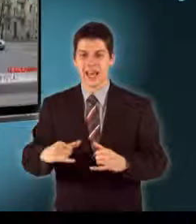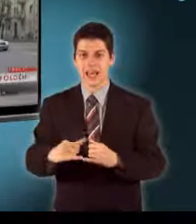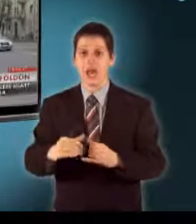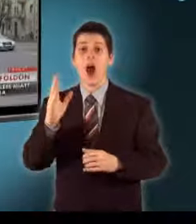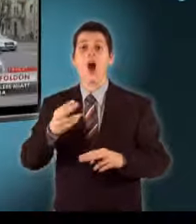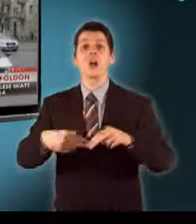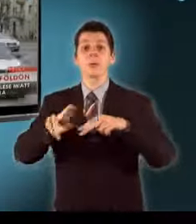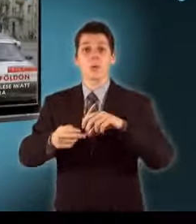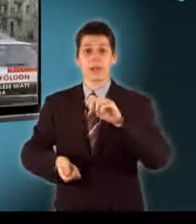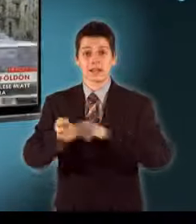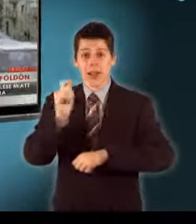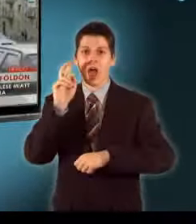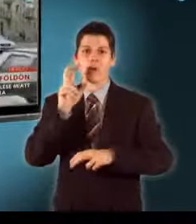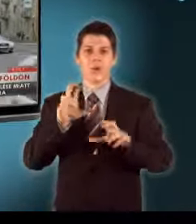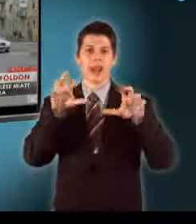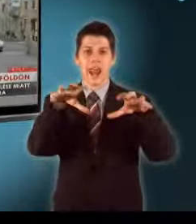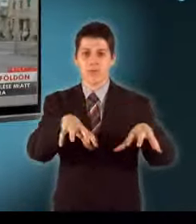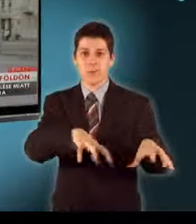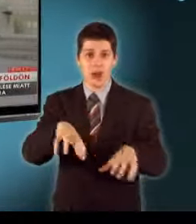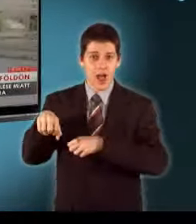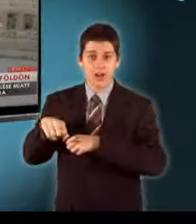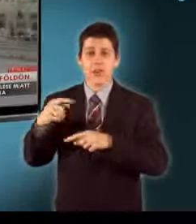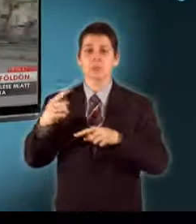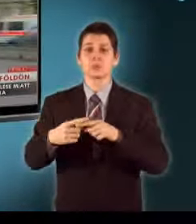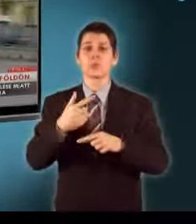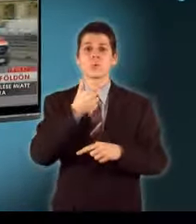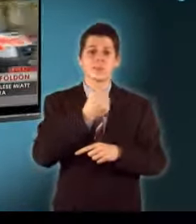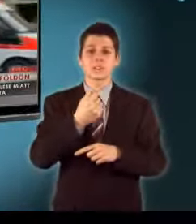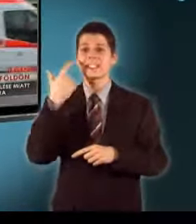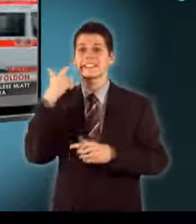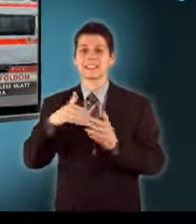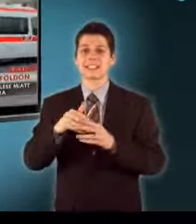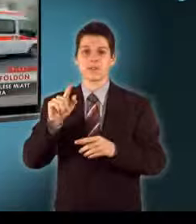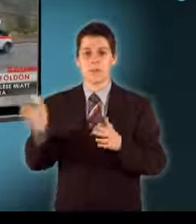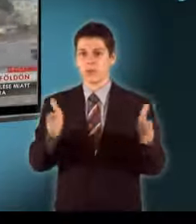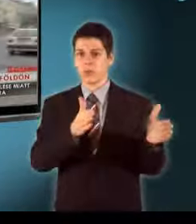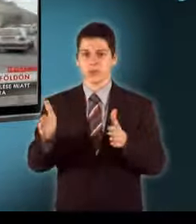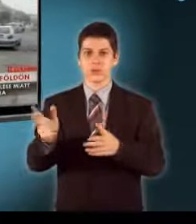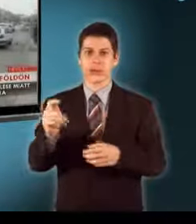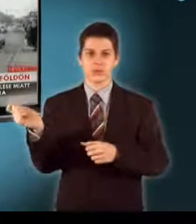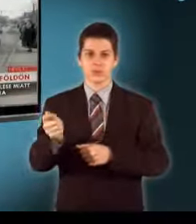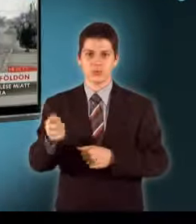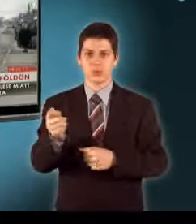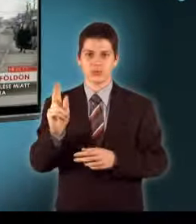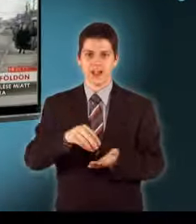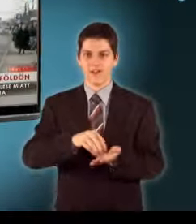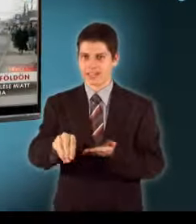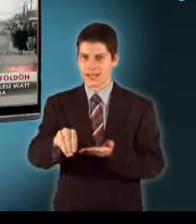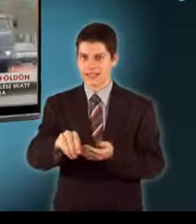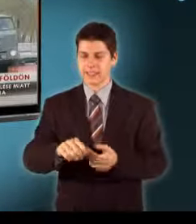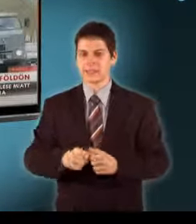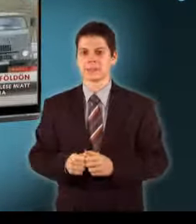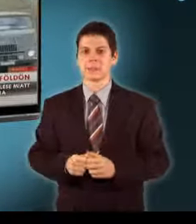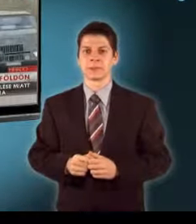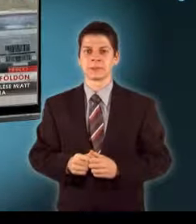Ha ennél többet találnak a járműben, akkor azt lefoglalják és 20 ezer-től 100 ezer forintig terjedhet a kiszabható bírság